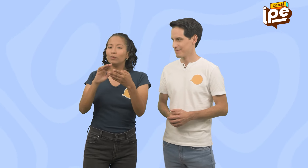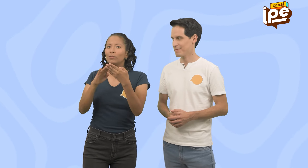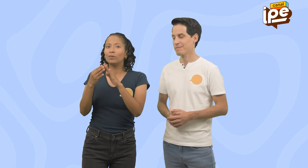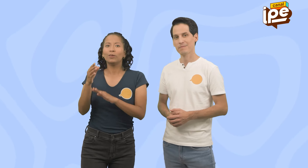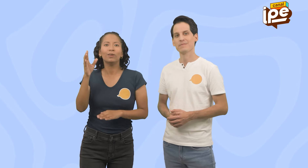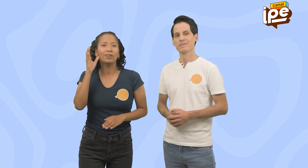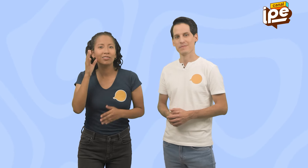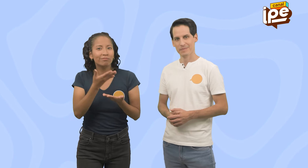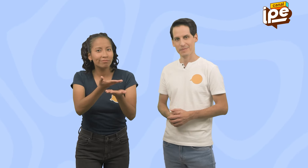oyente